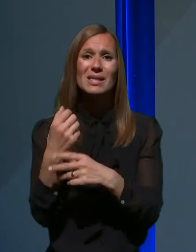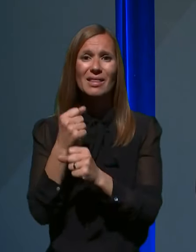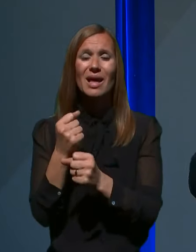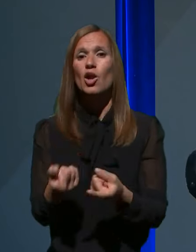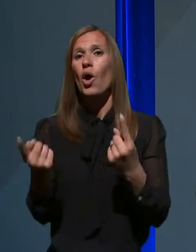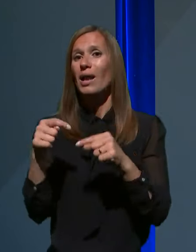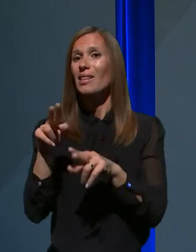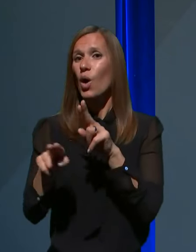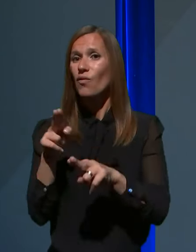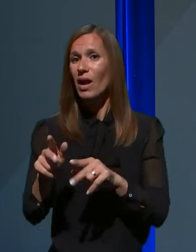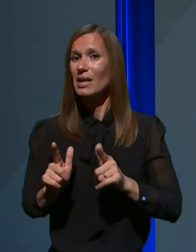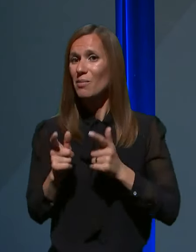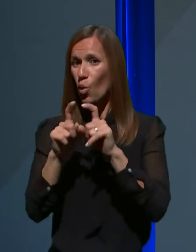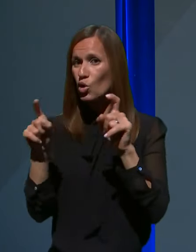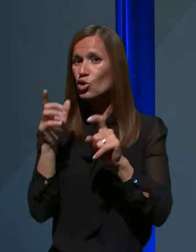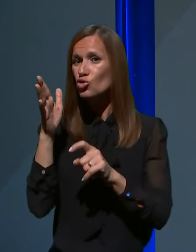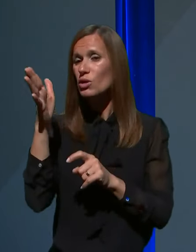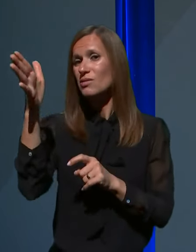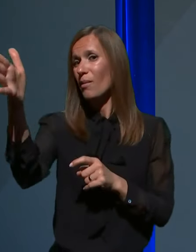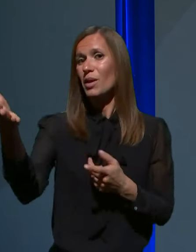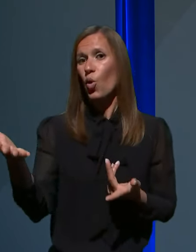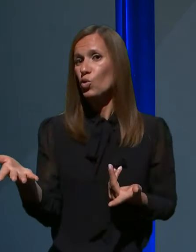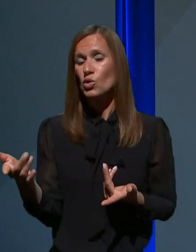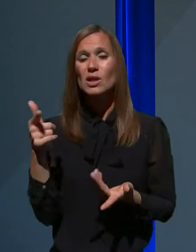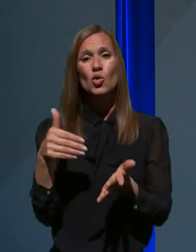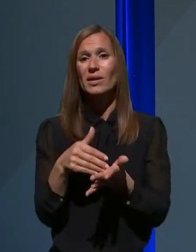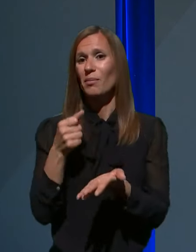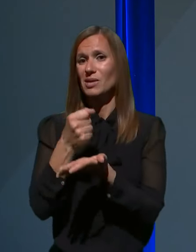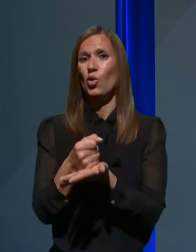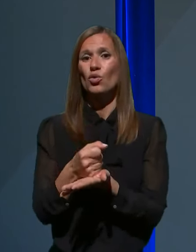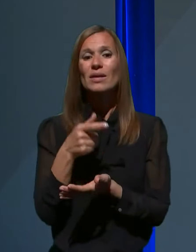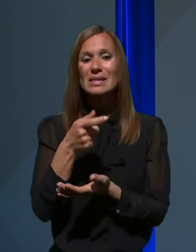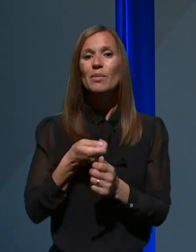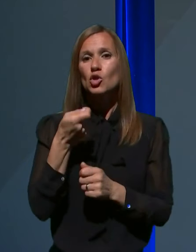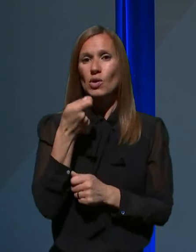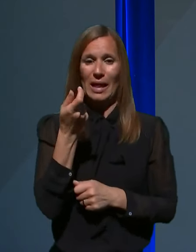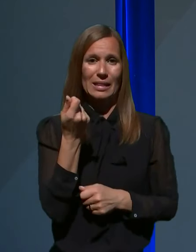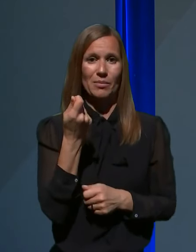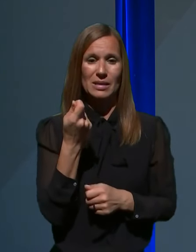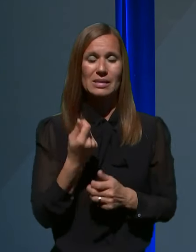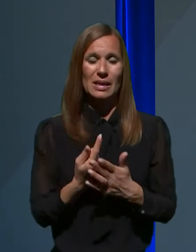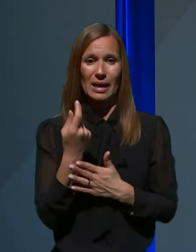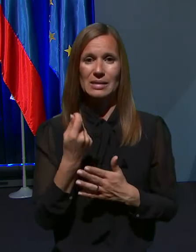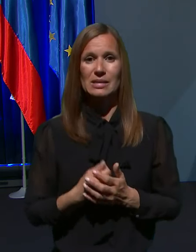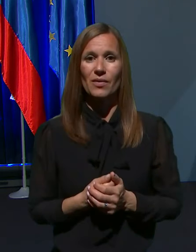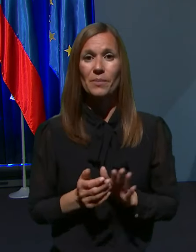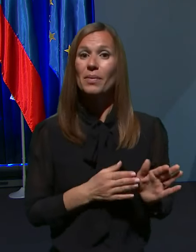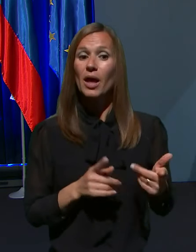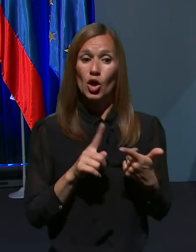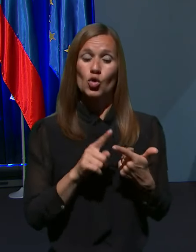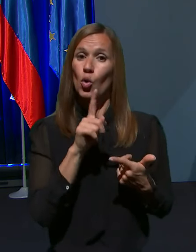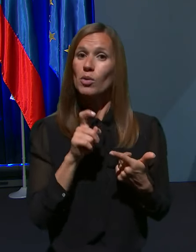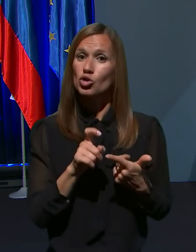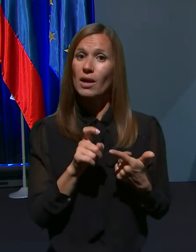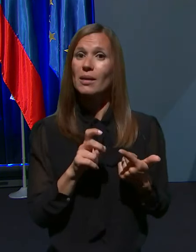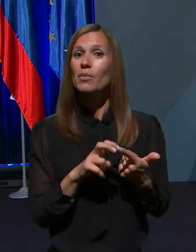bovnišnic v neki bližnji prihodnosti zagotoviti z temi dodatnimi sredstvi. Drugo vprašanje se je bistvu nanaša